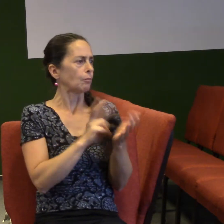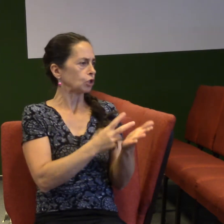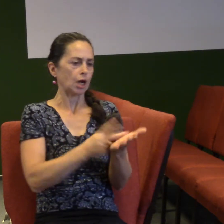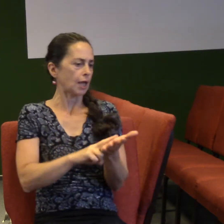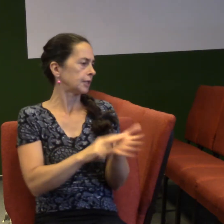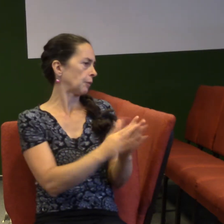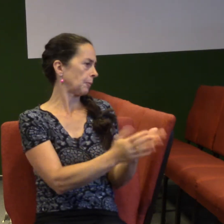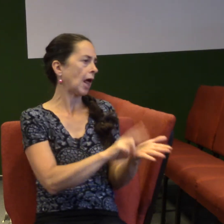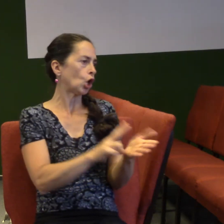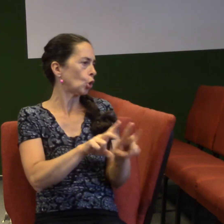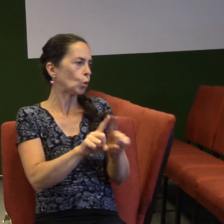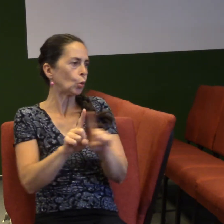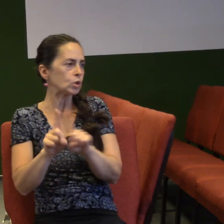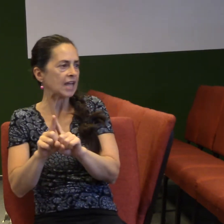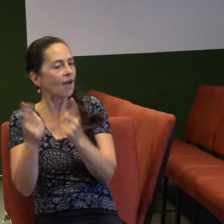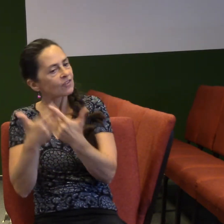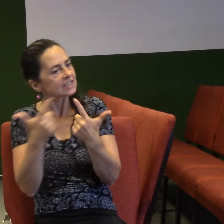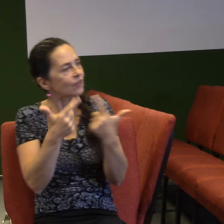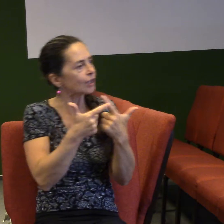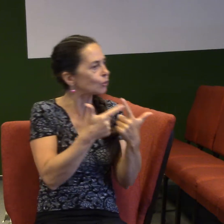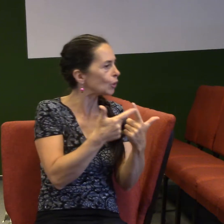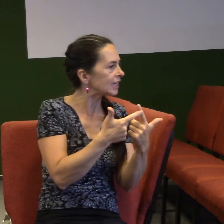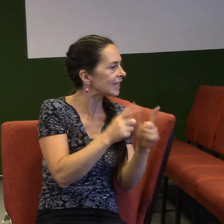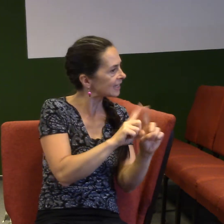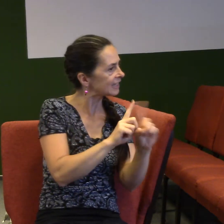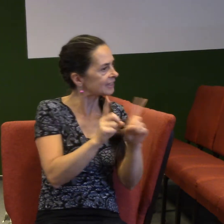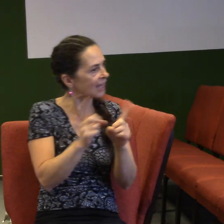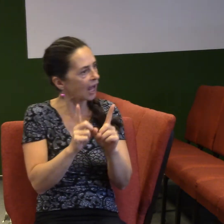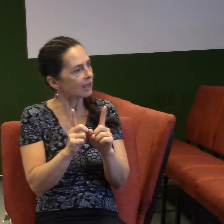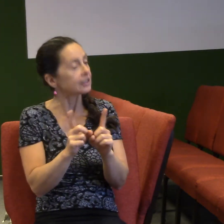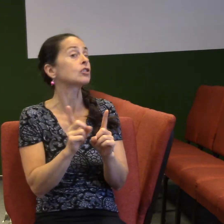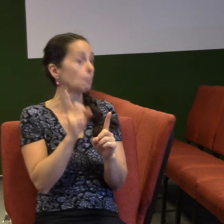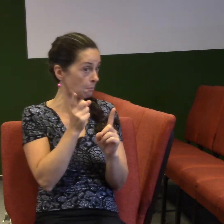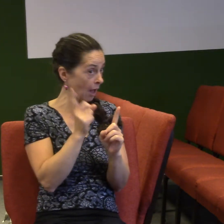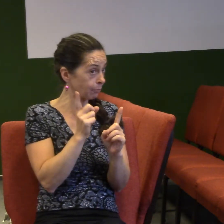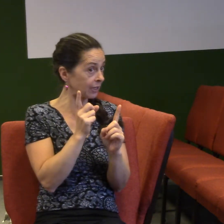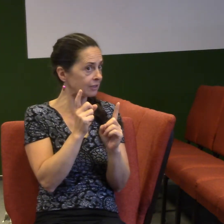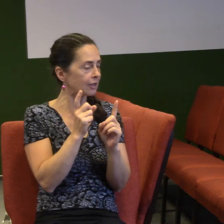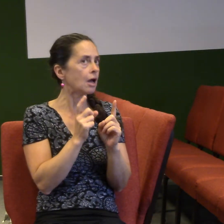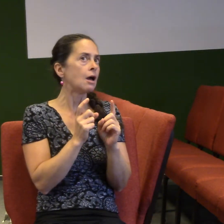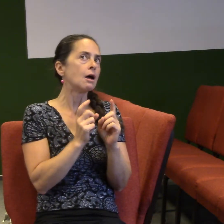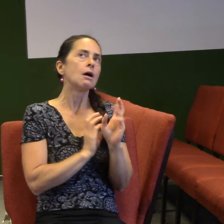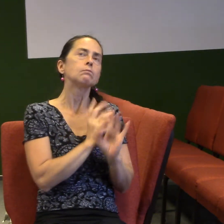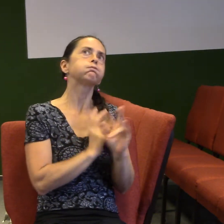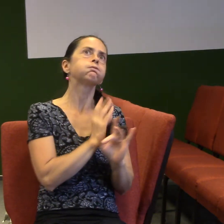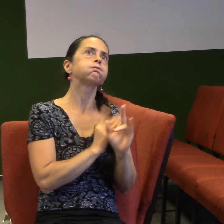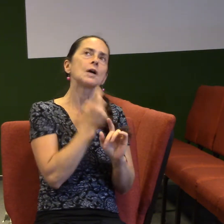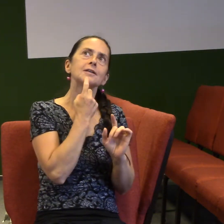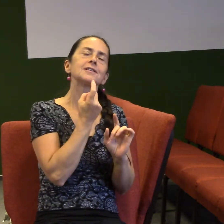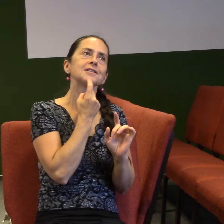když pro něco jsme výzývání, abychom pro něco horlili, tak mám za to,